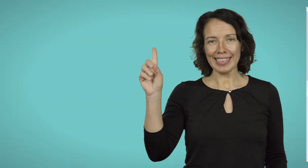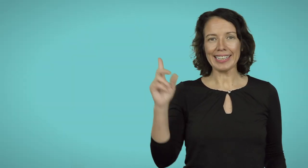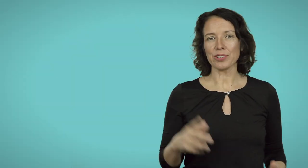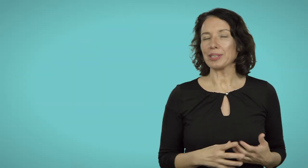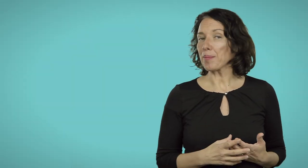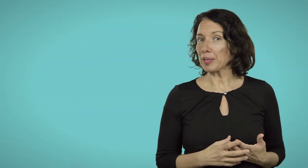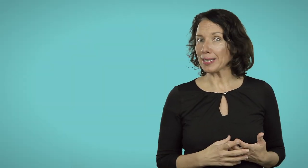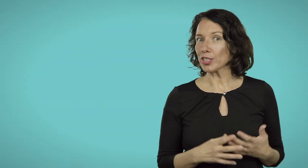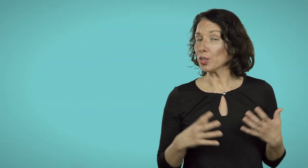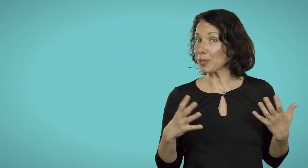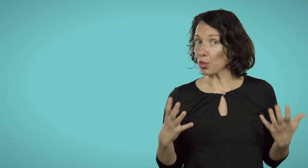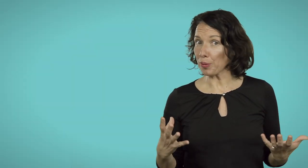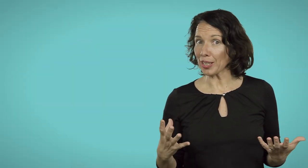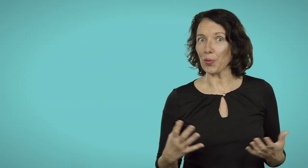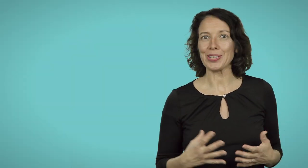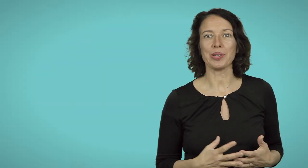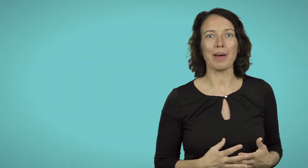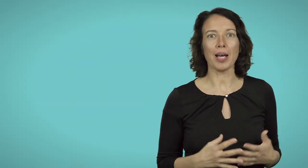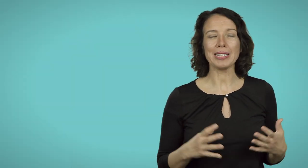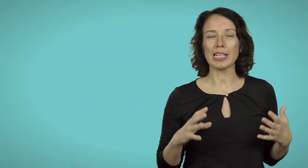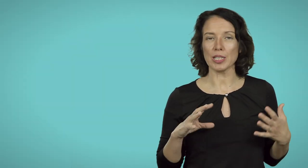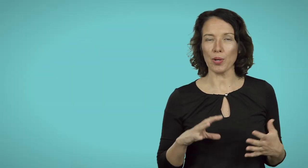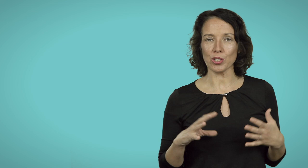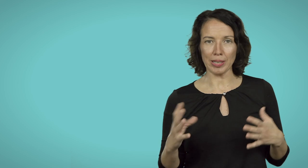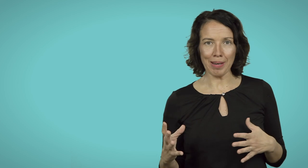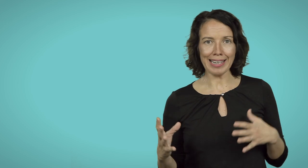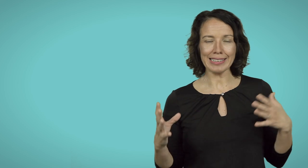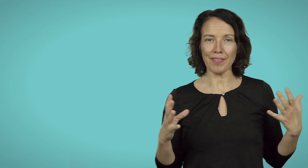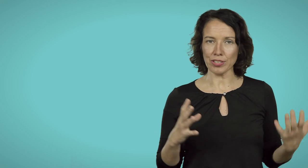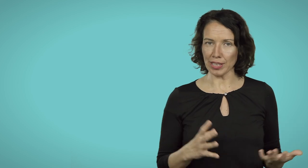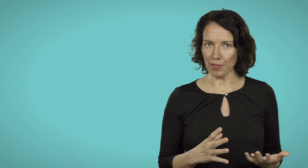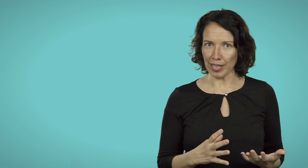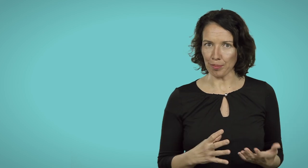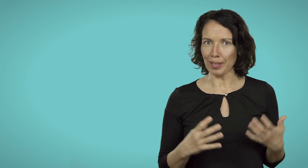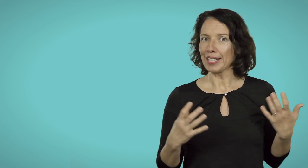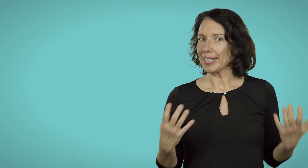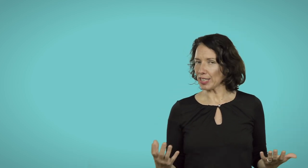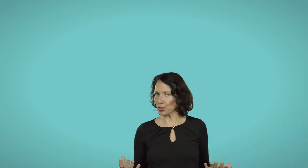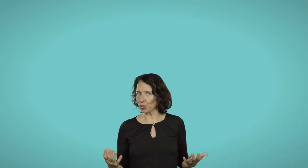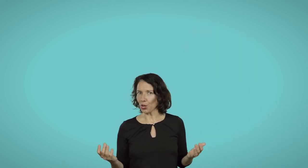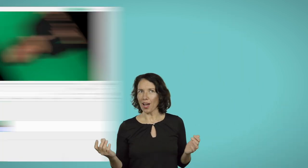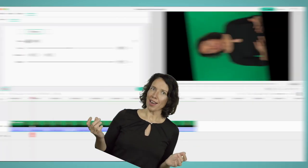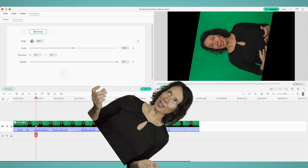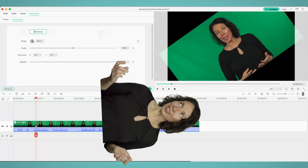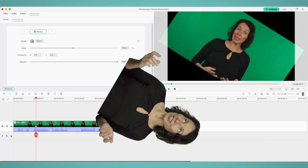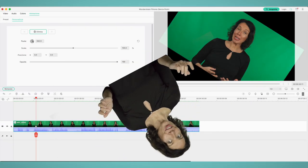Clicca sul tab animazioni per scoprire quali sono i parametri che si possono animare attraverso i keyframe che sono la rotazione,